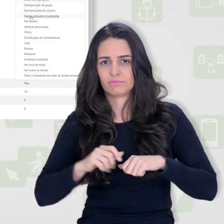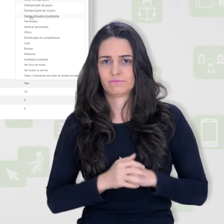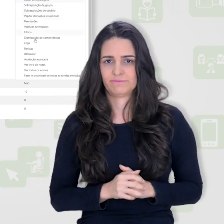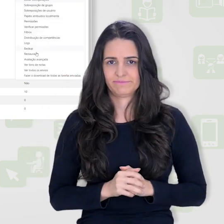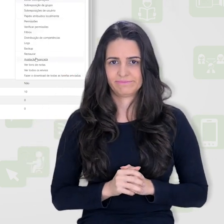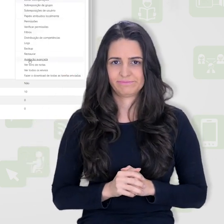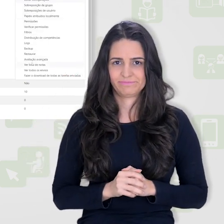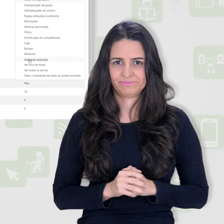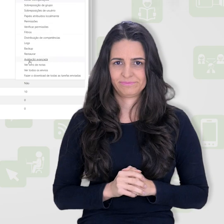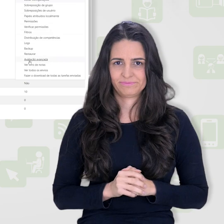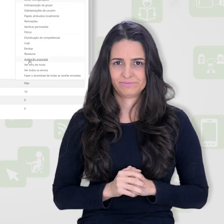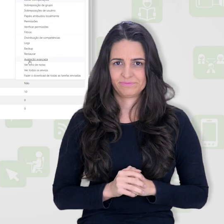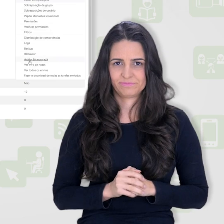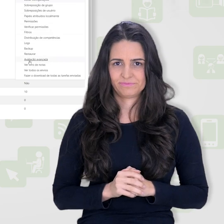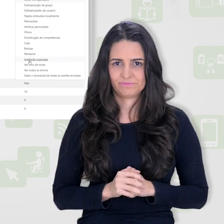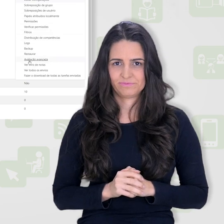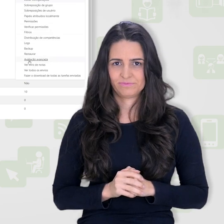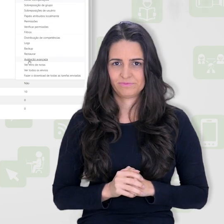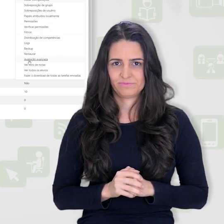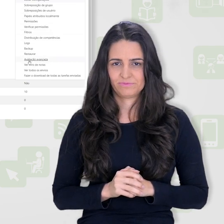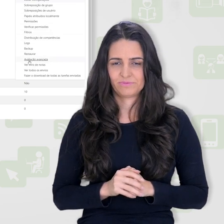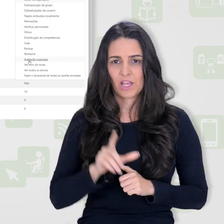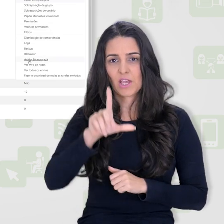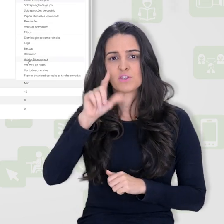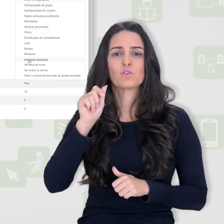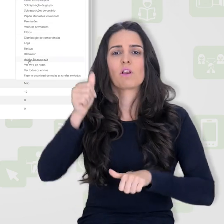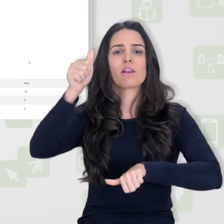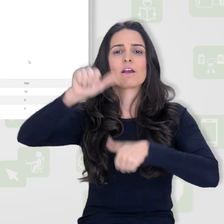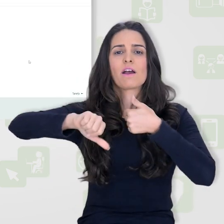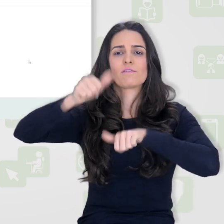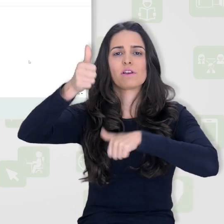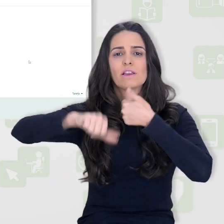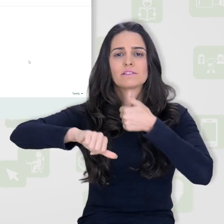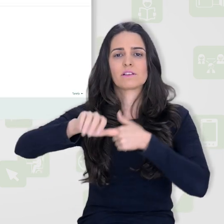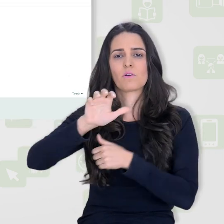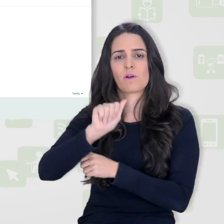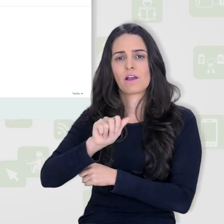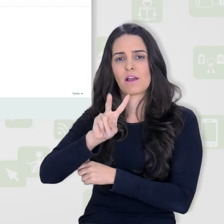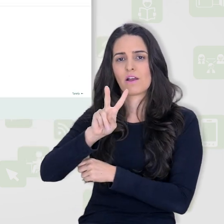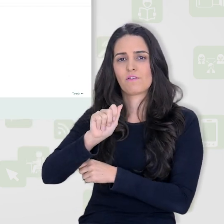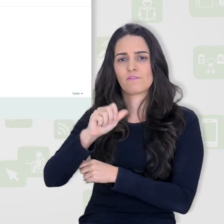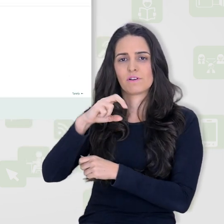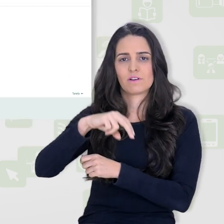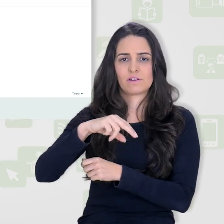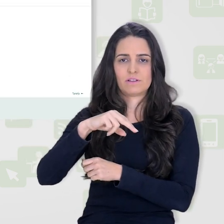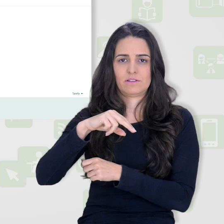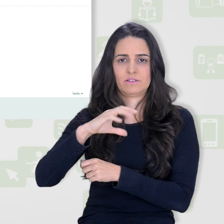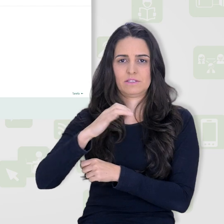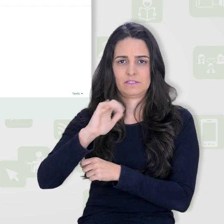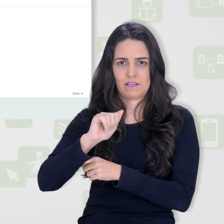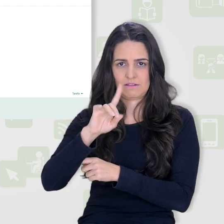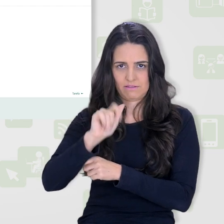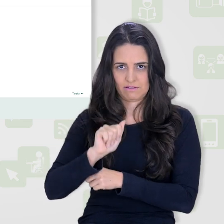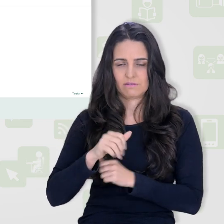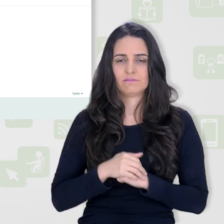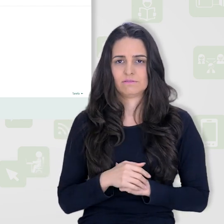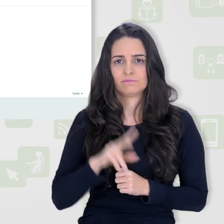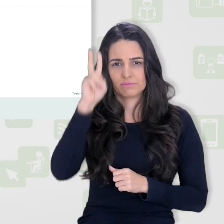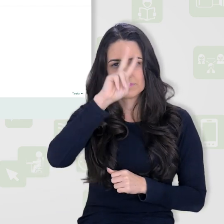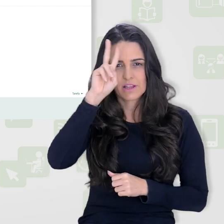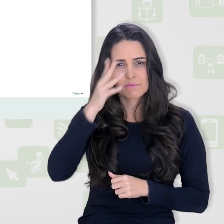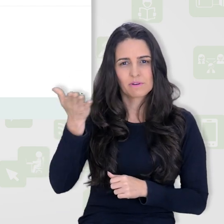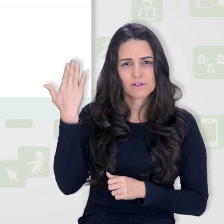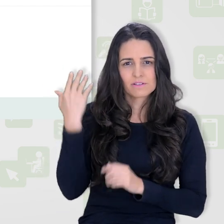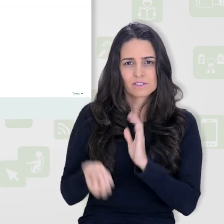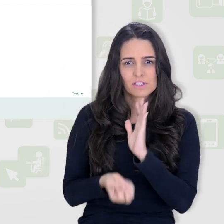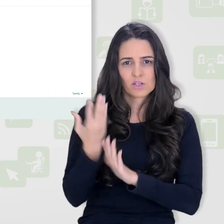podemos ir direto em avaliação avançada. Clicando aqui, como eu disse, a tarefa havia sido